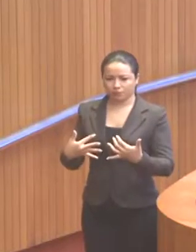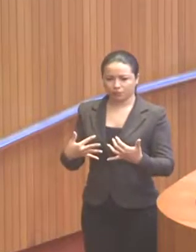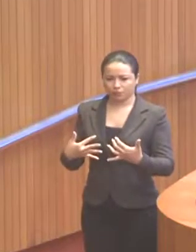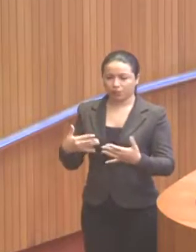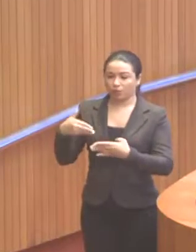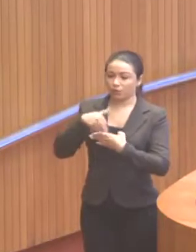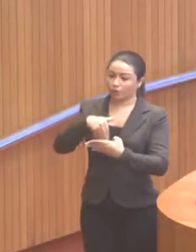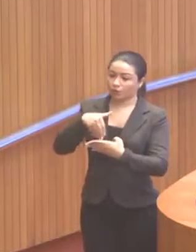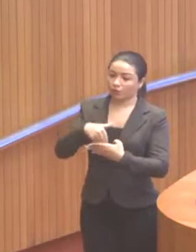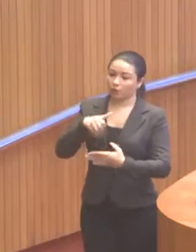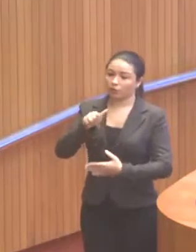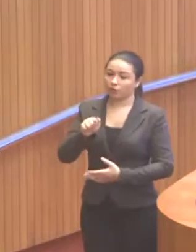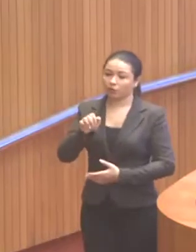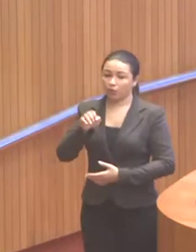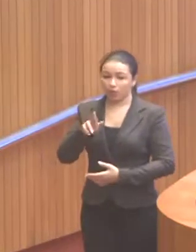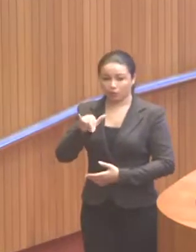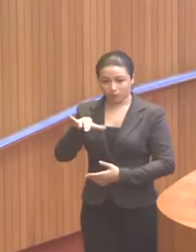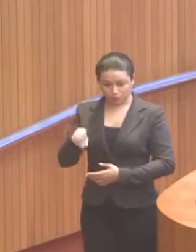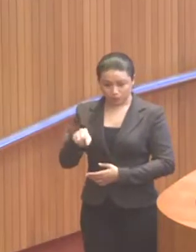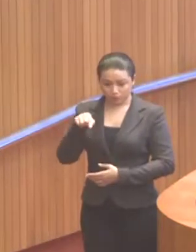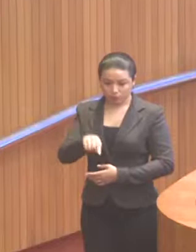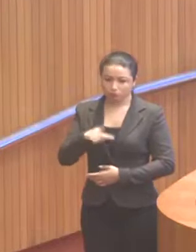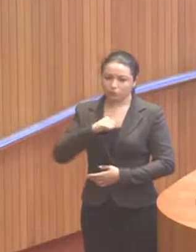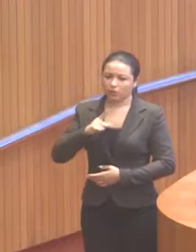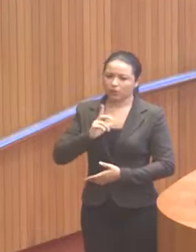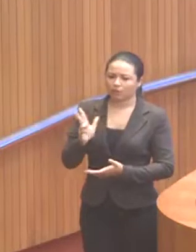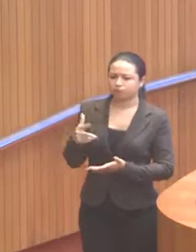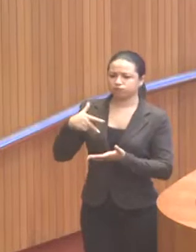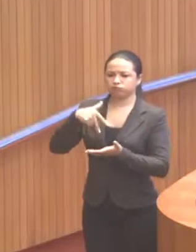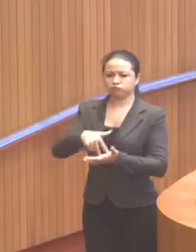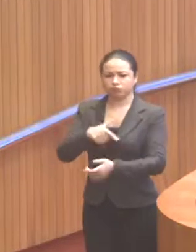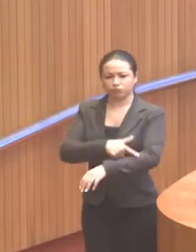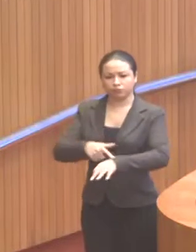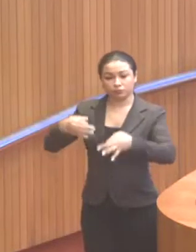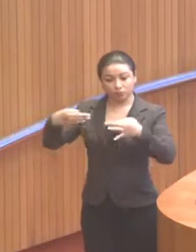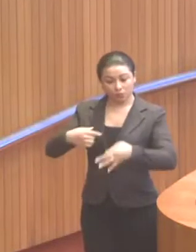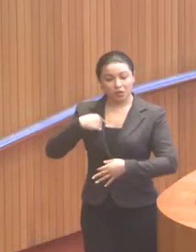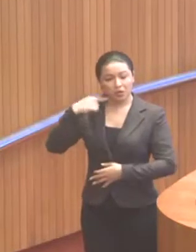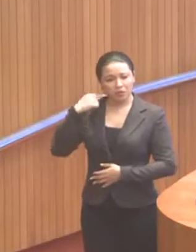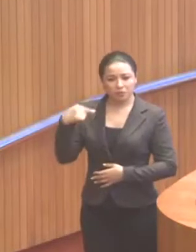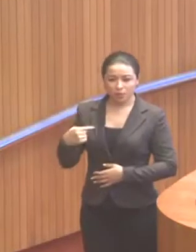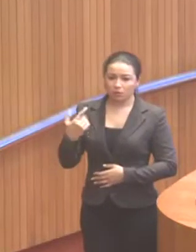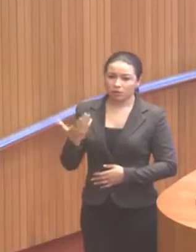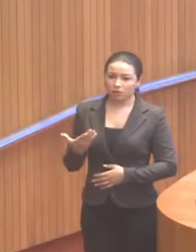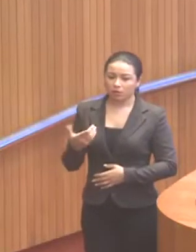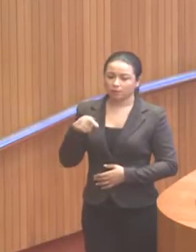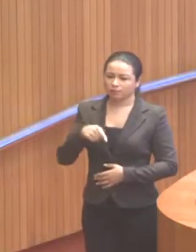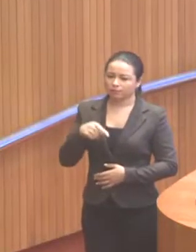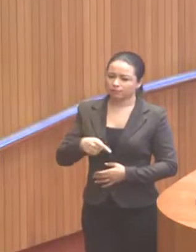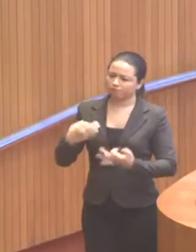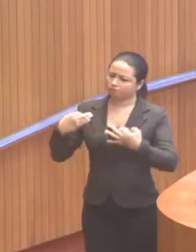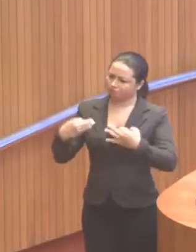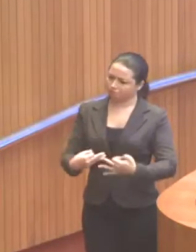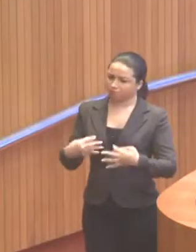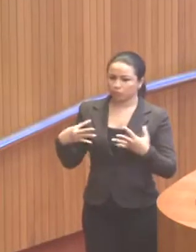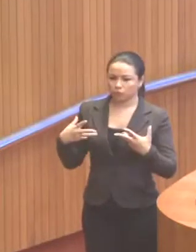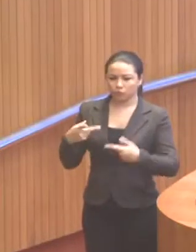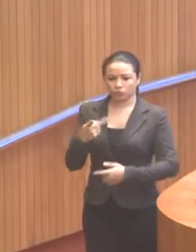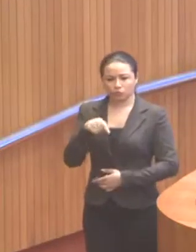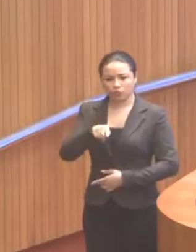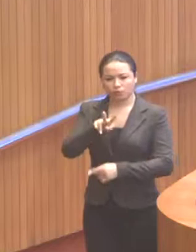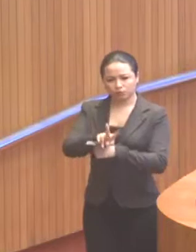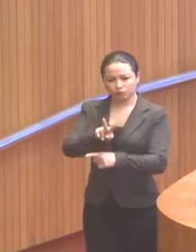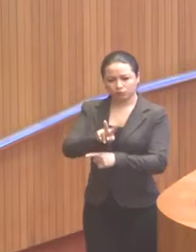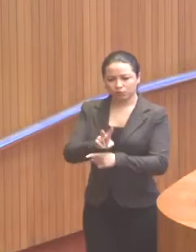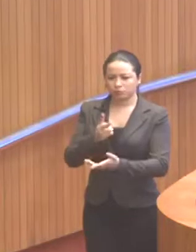voto ao Aécio. Ela tomou uma posição correta, no meu entendimento, coerente com tudo o que ela